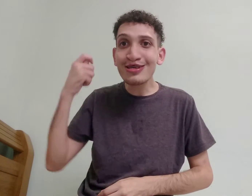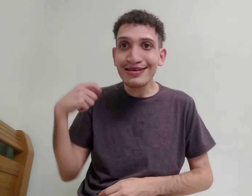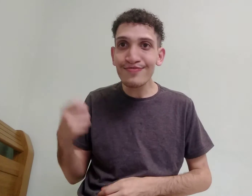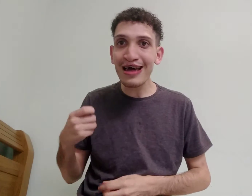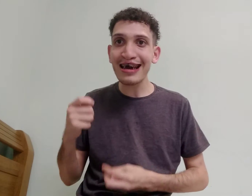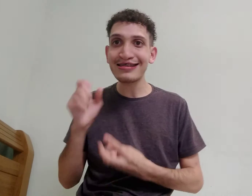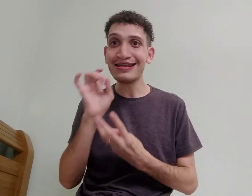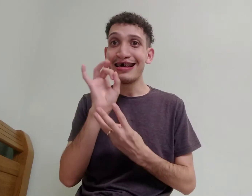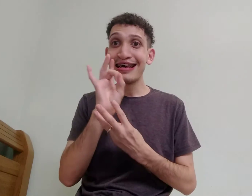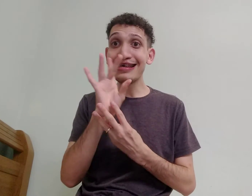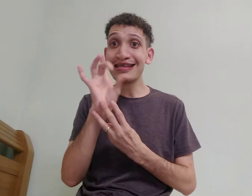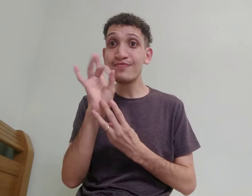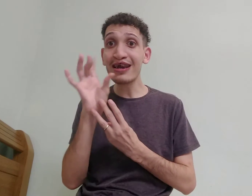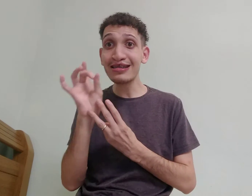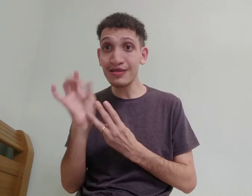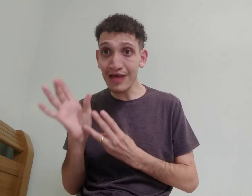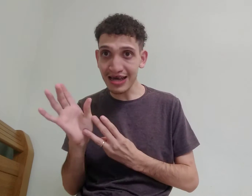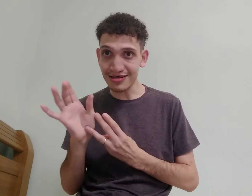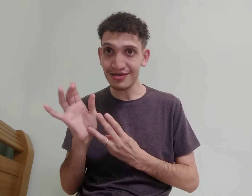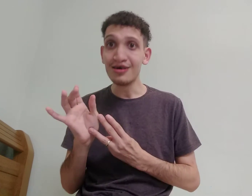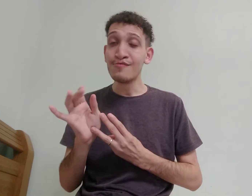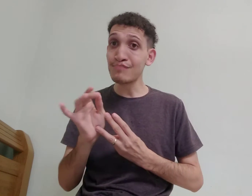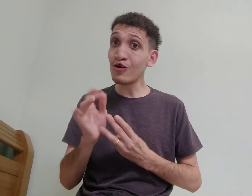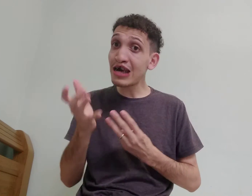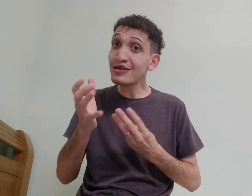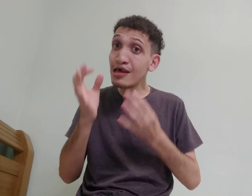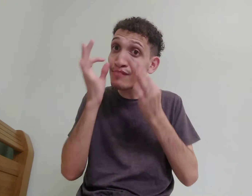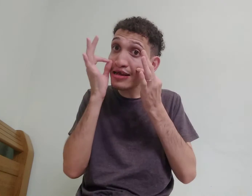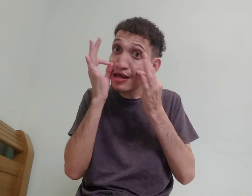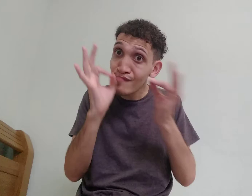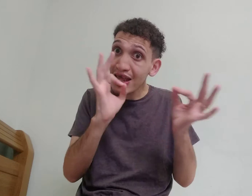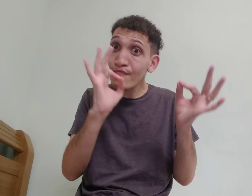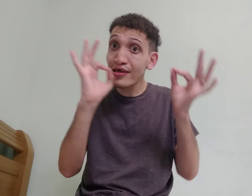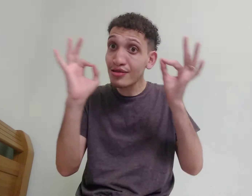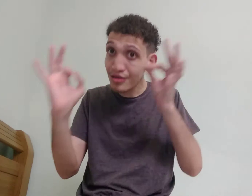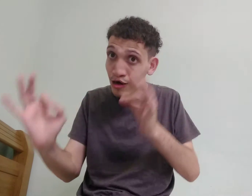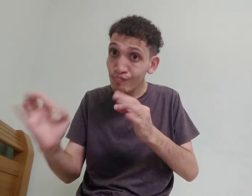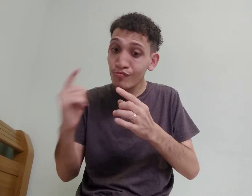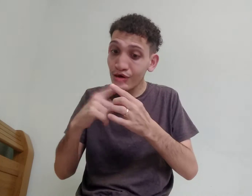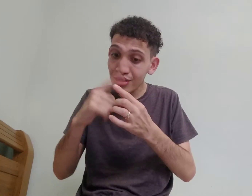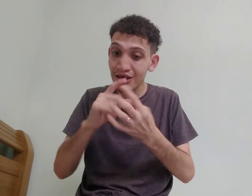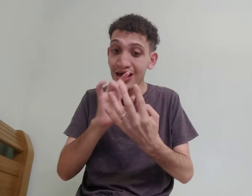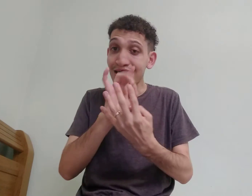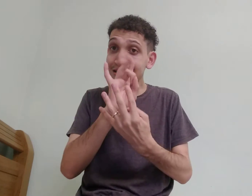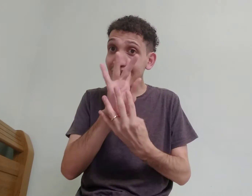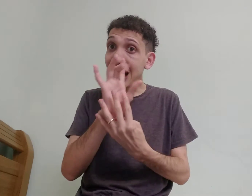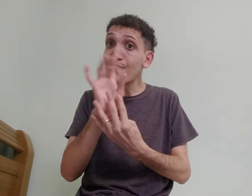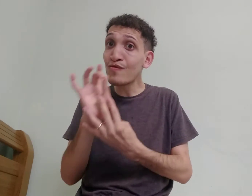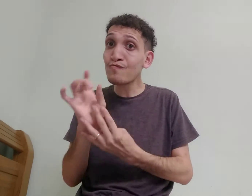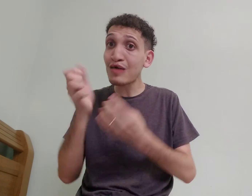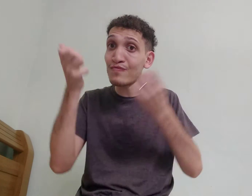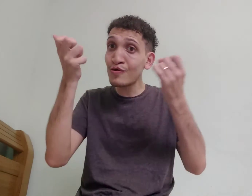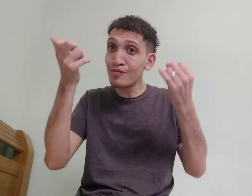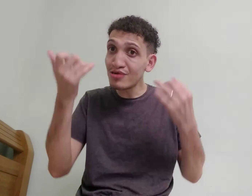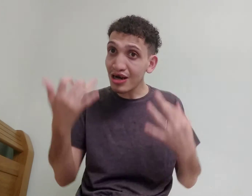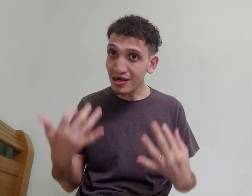sinais, esses três sinais. Mas eu quero que preste bem atenção porque a Luma vai ter uma explicação